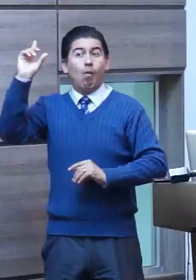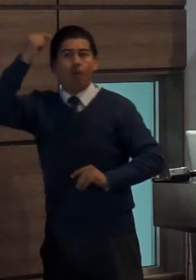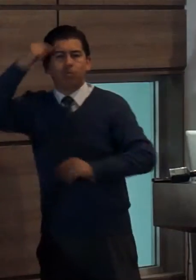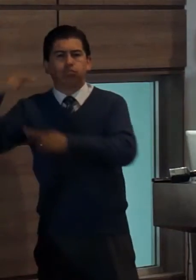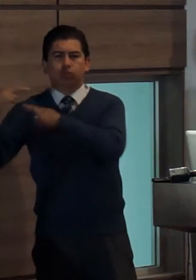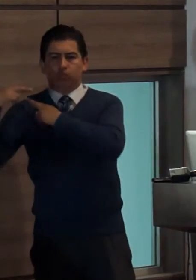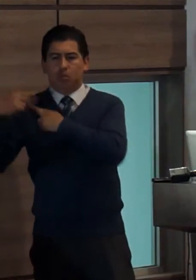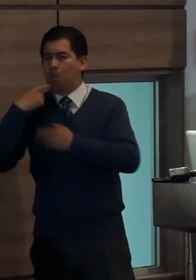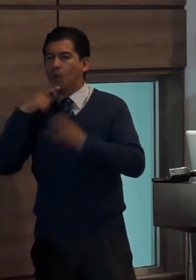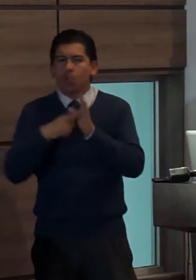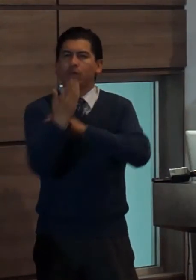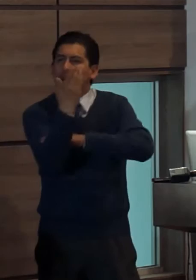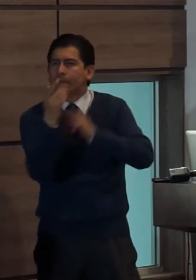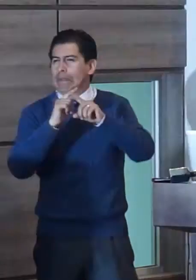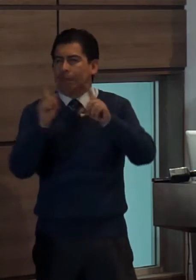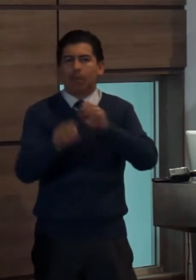difusión de información